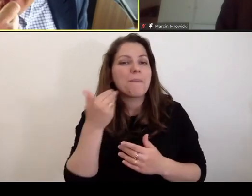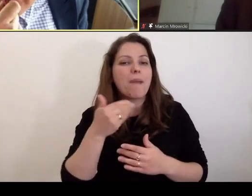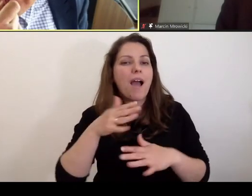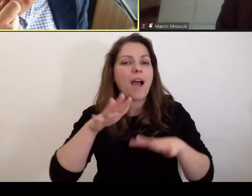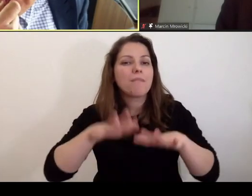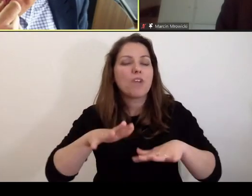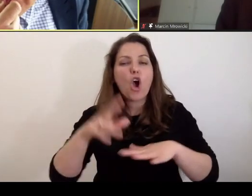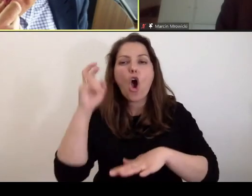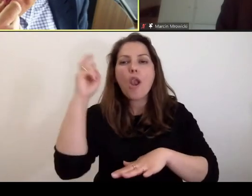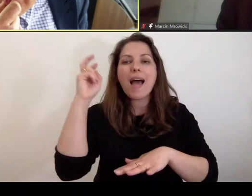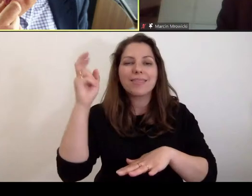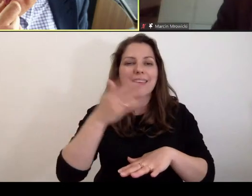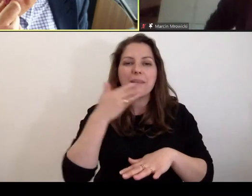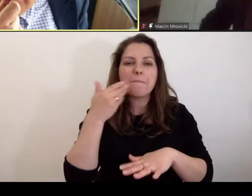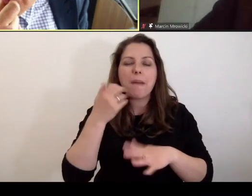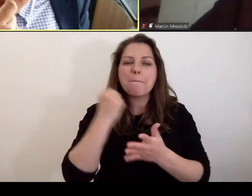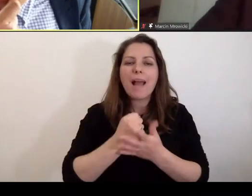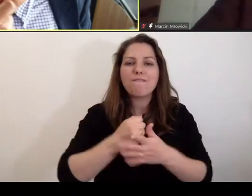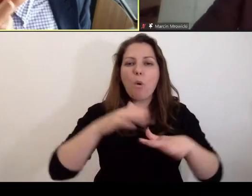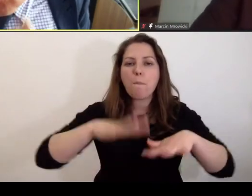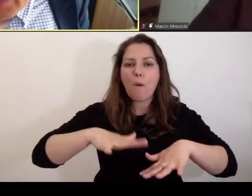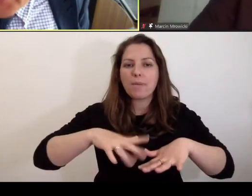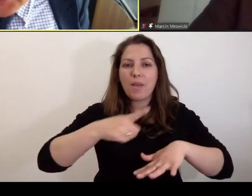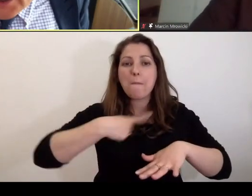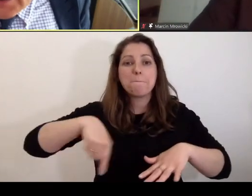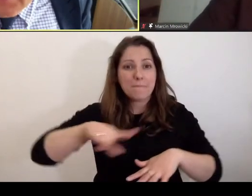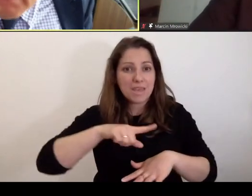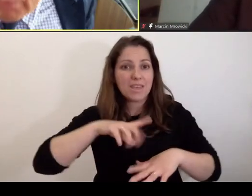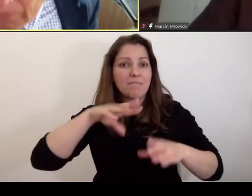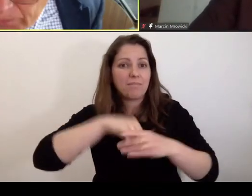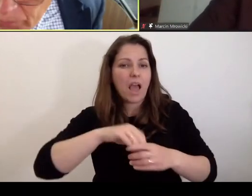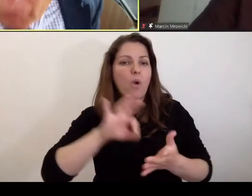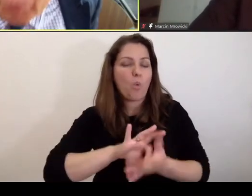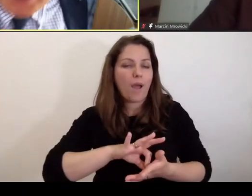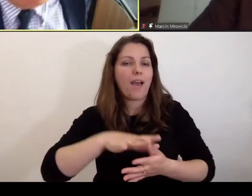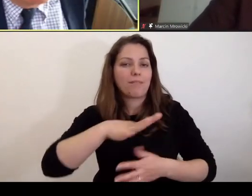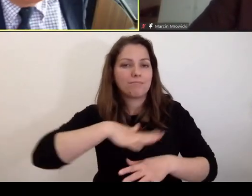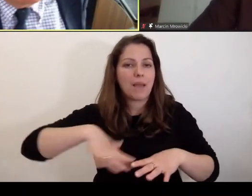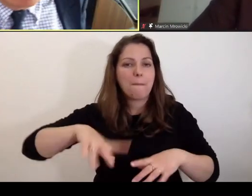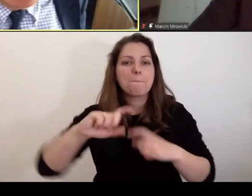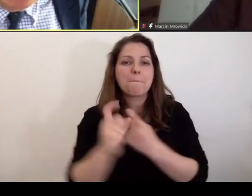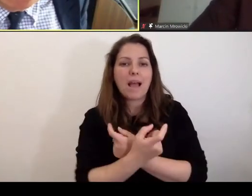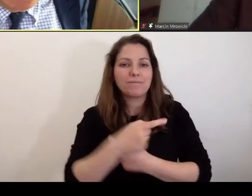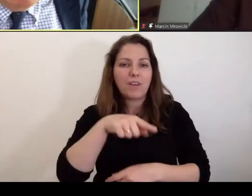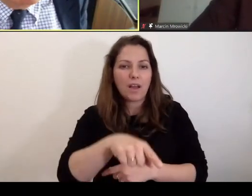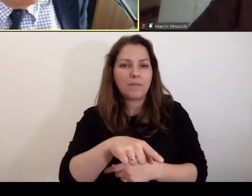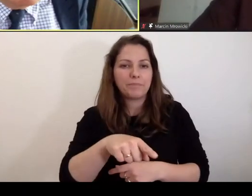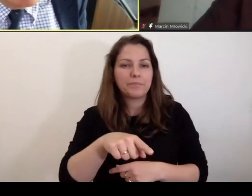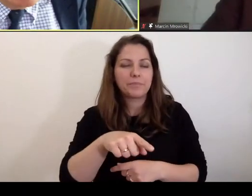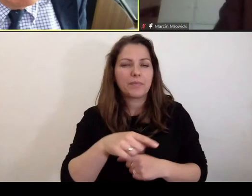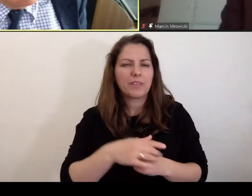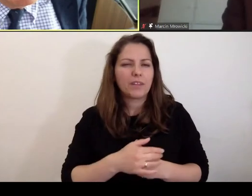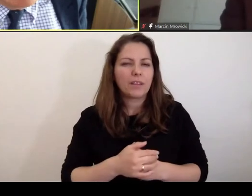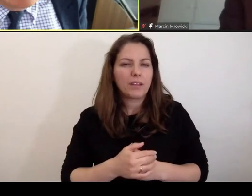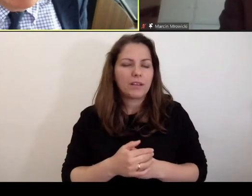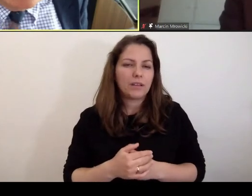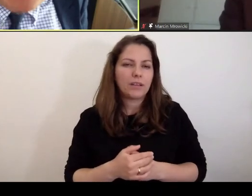terenie Holandii. My funkcjonujemy na terenie Państwa Królestwa Nierlandów.